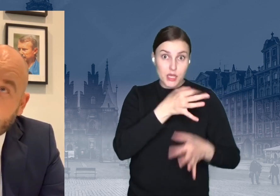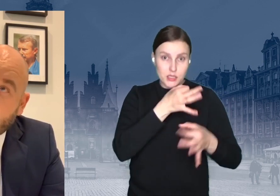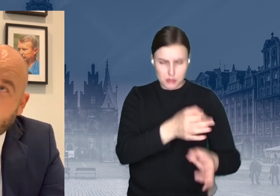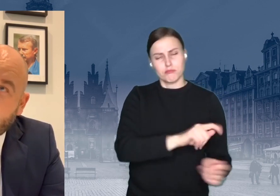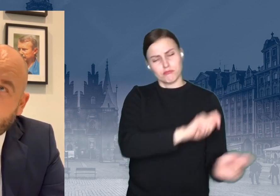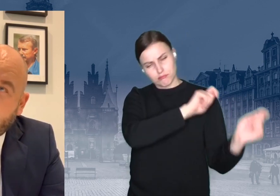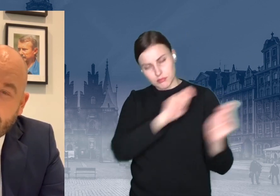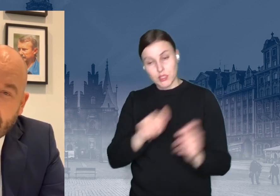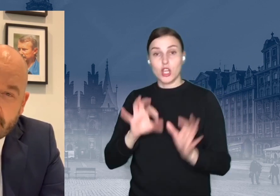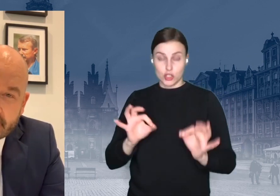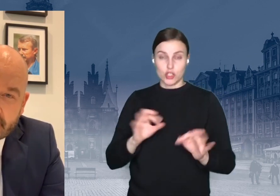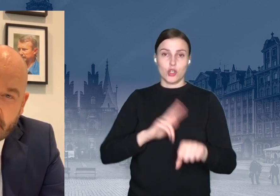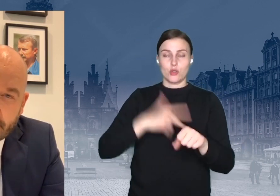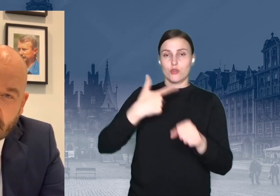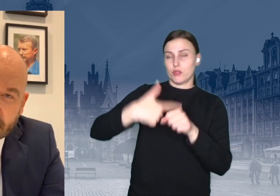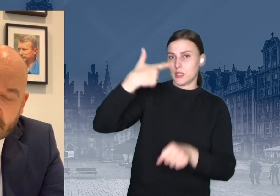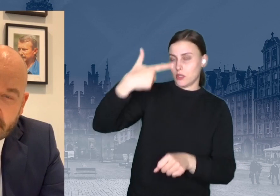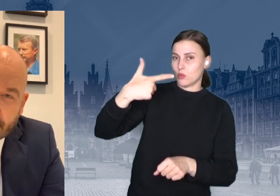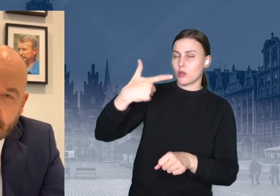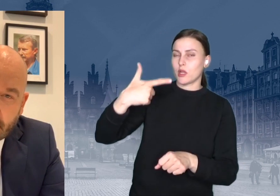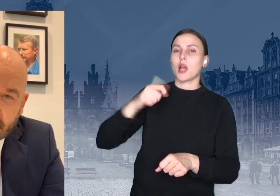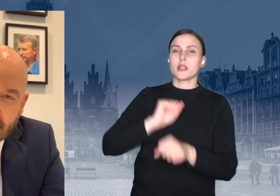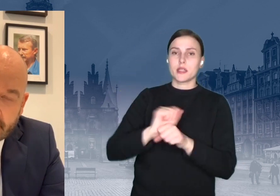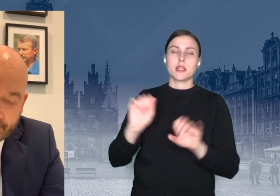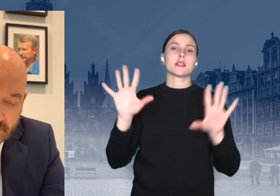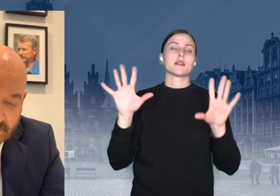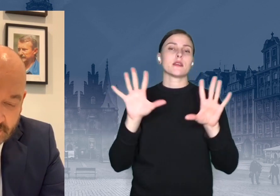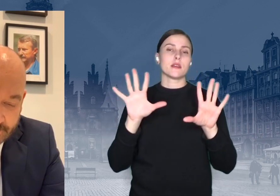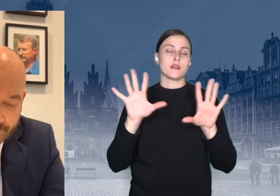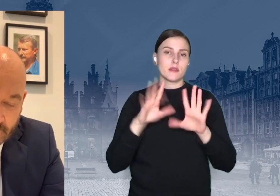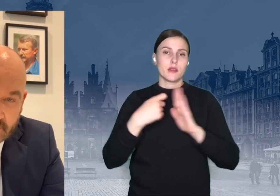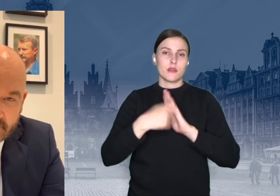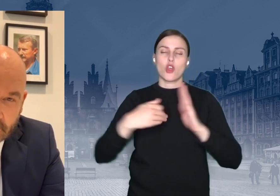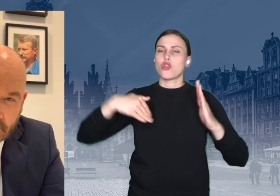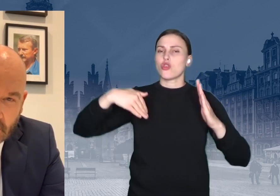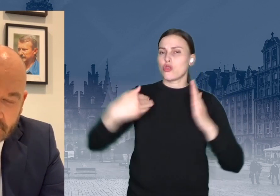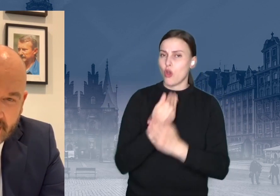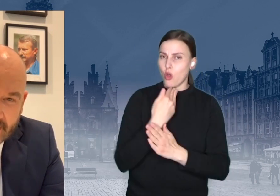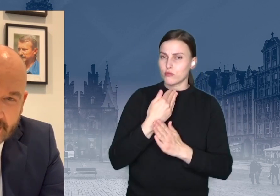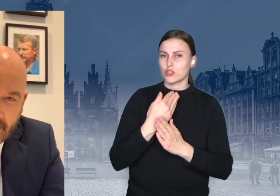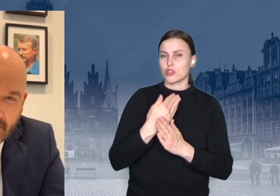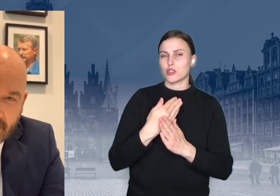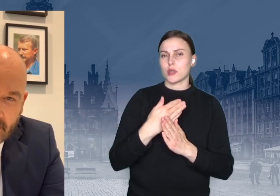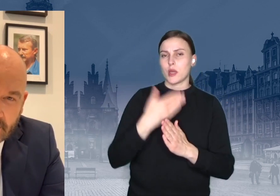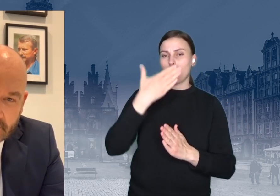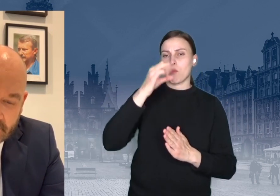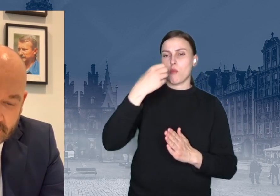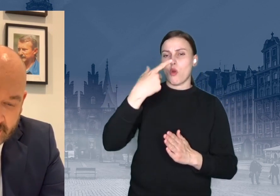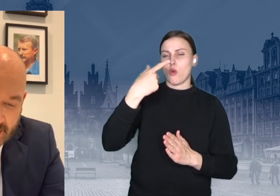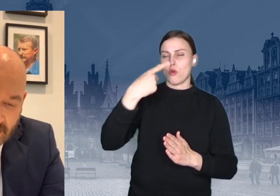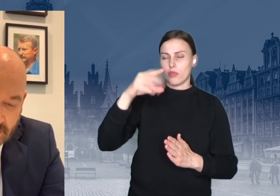dzisiaj o godzinie dwudziestej drugiej chyba jest ten film Nowszy Model z Zetą Jones, a